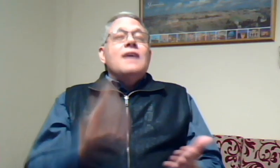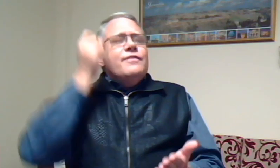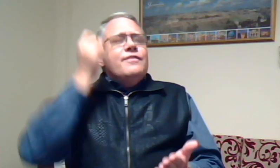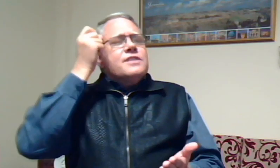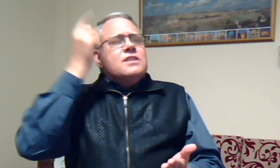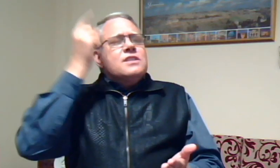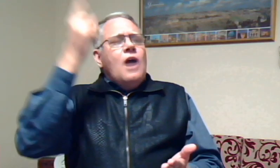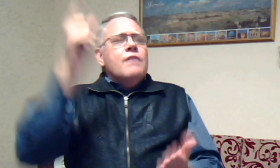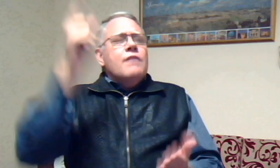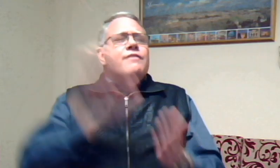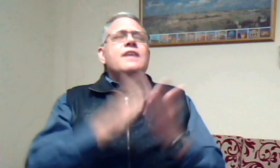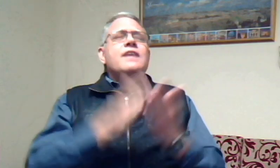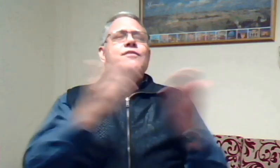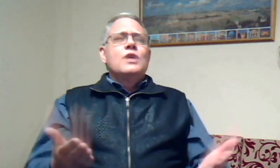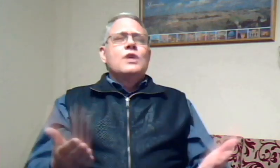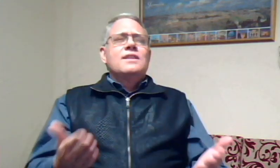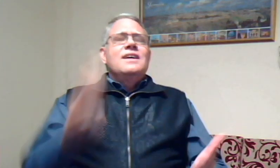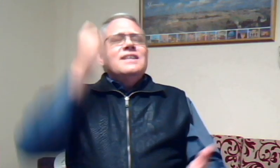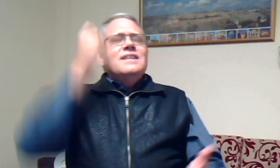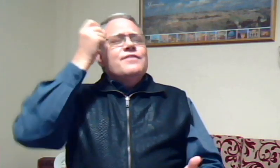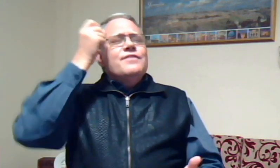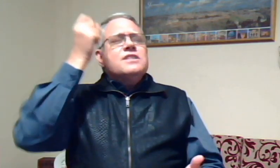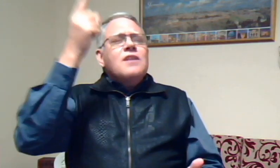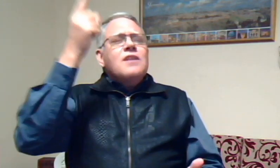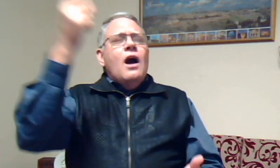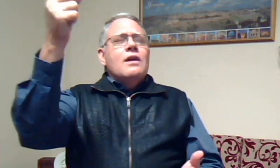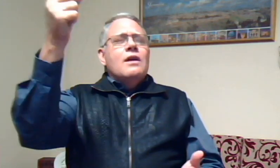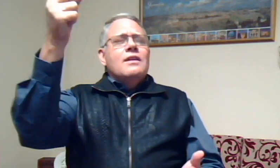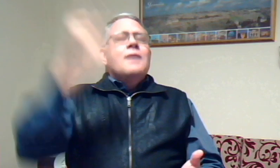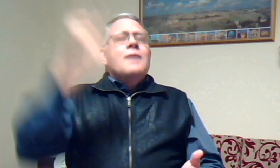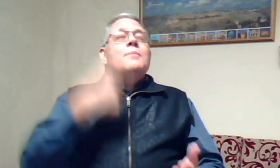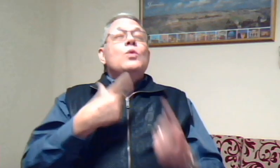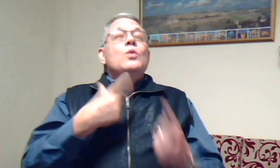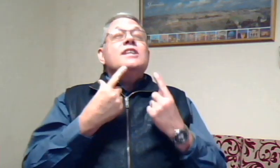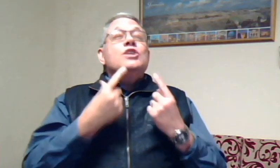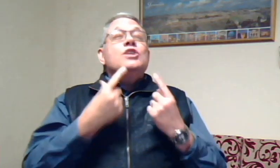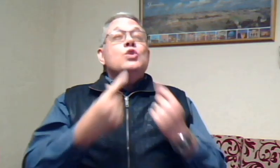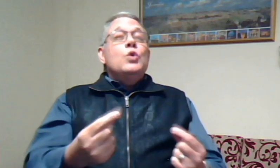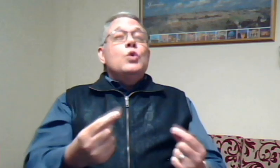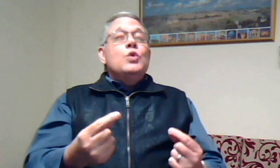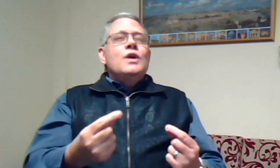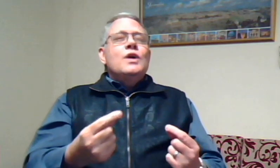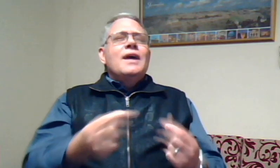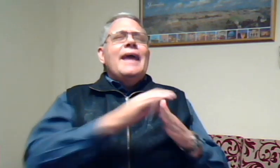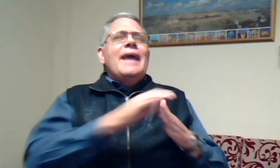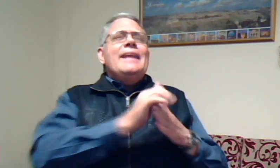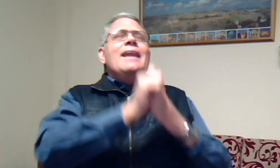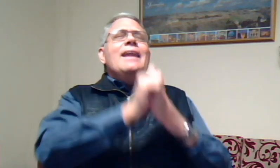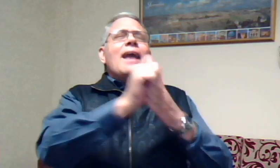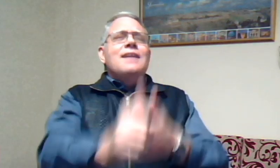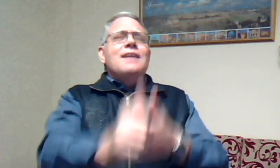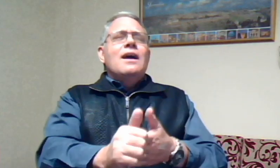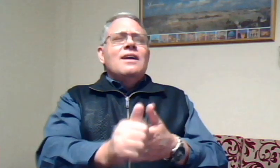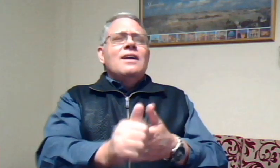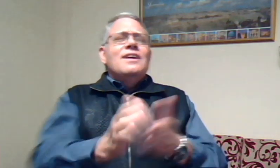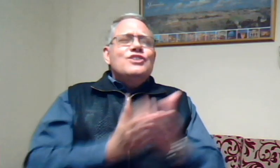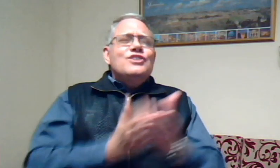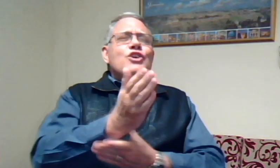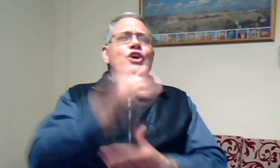verstaan van die woord die verstaan maar ook die doen en die leiding door